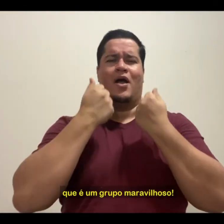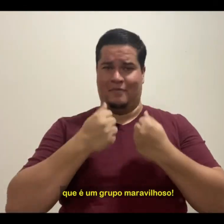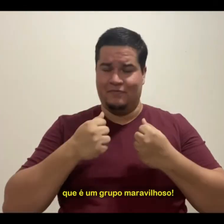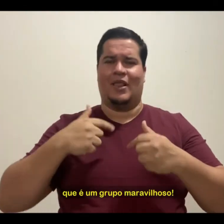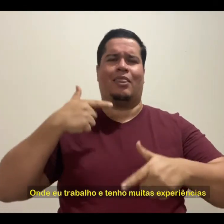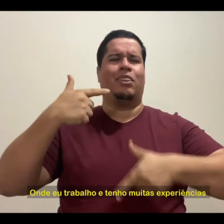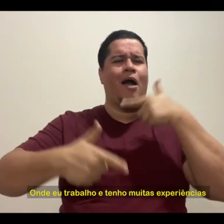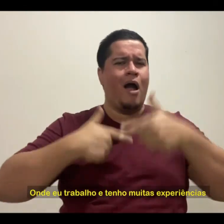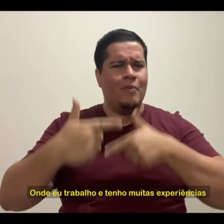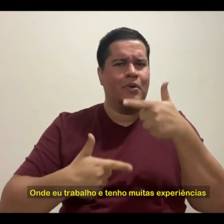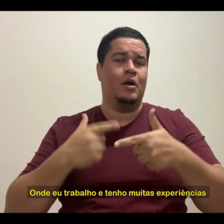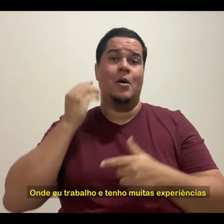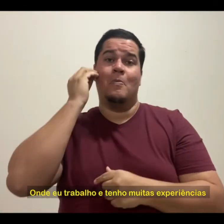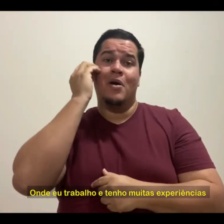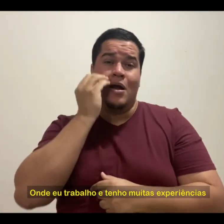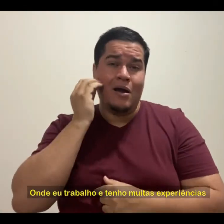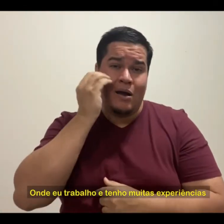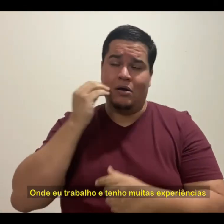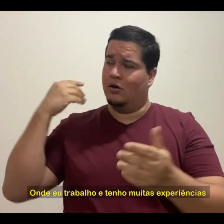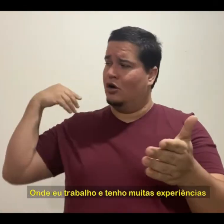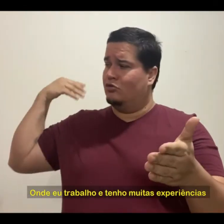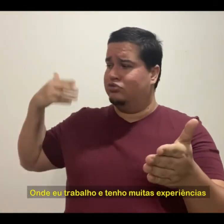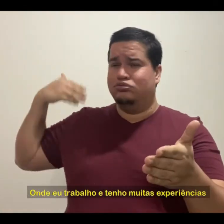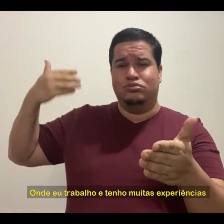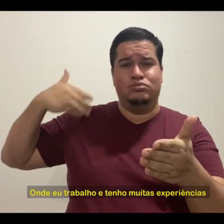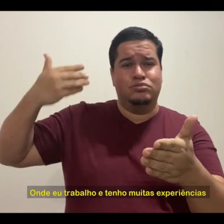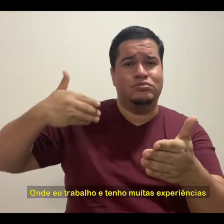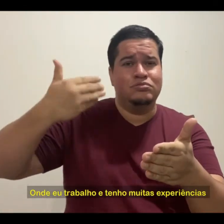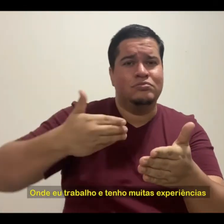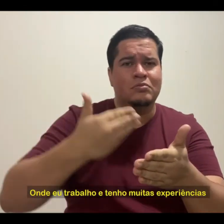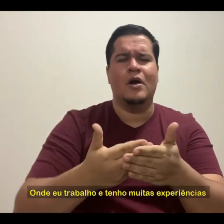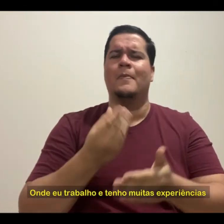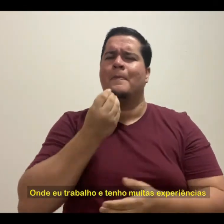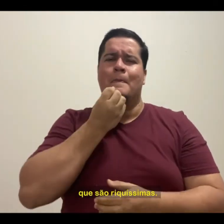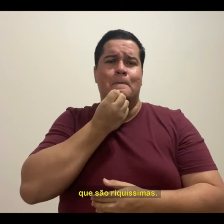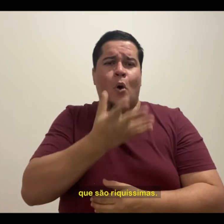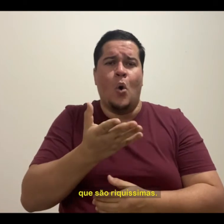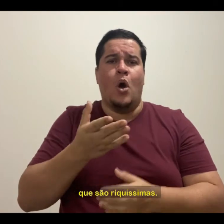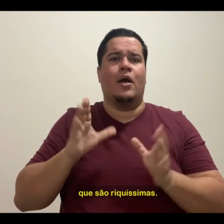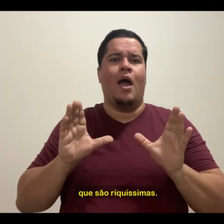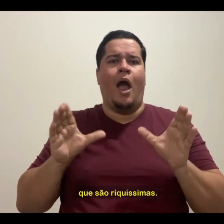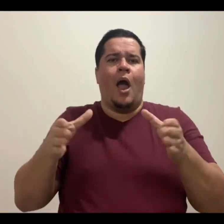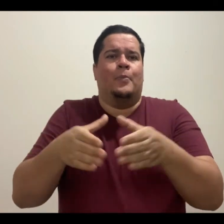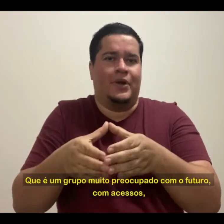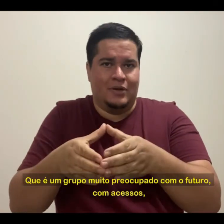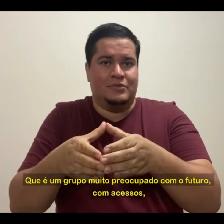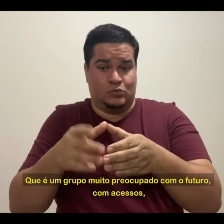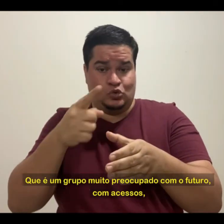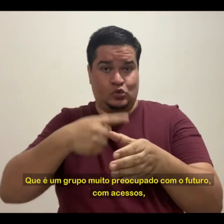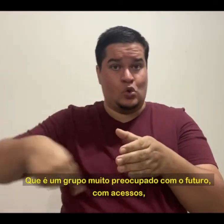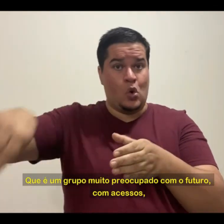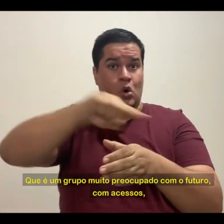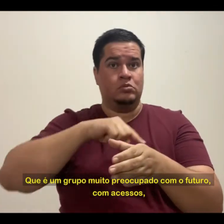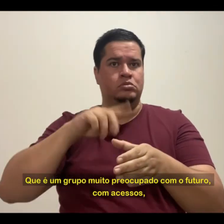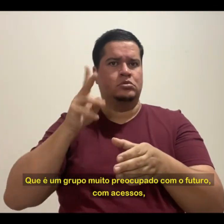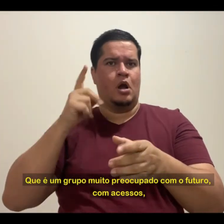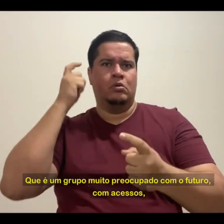onde eu trabalho e tenho muitas experiências que são riquíssimas. Que é um grupo muito